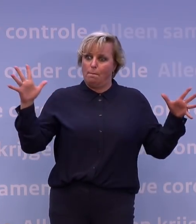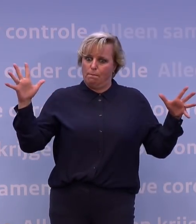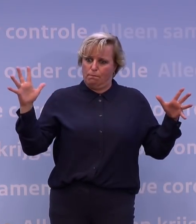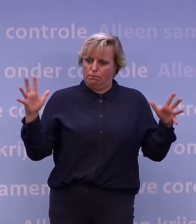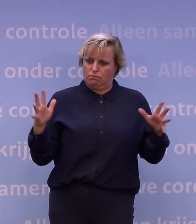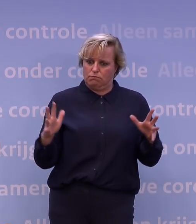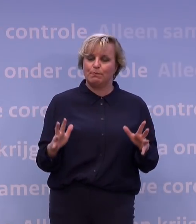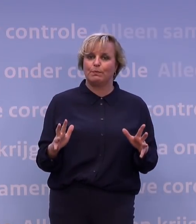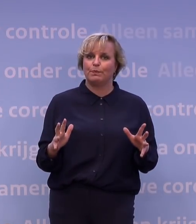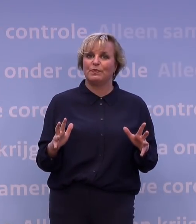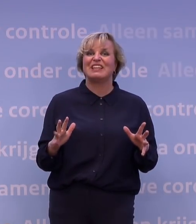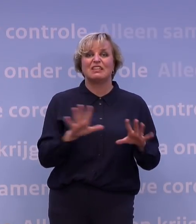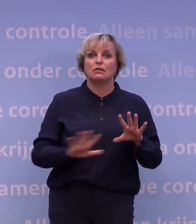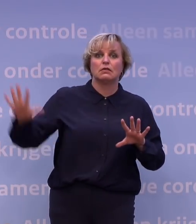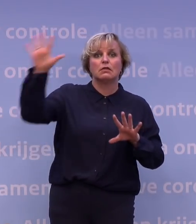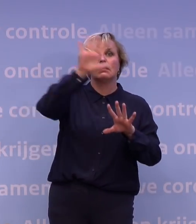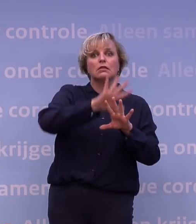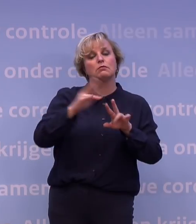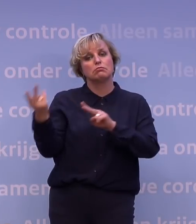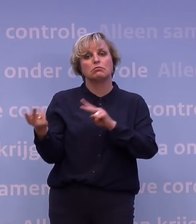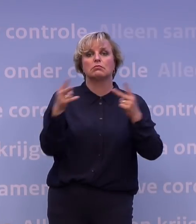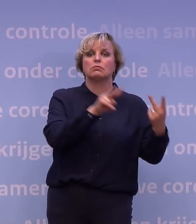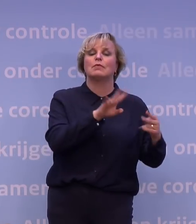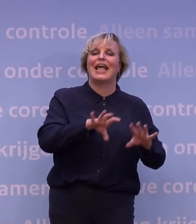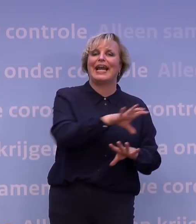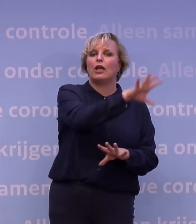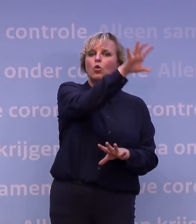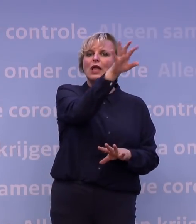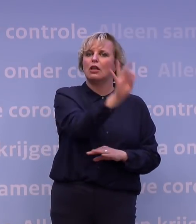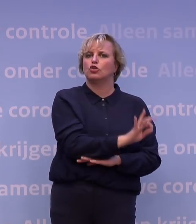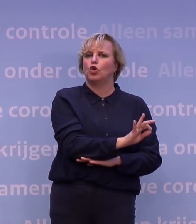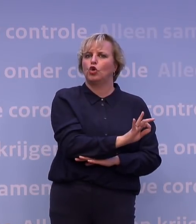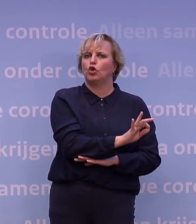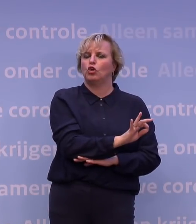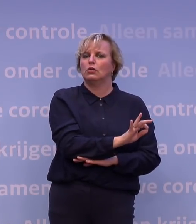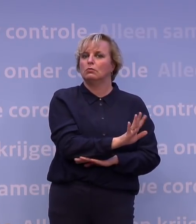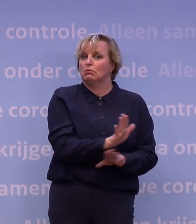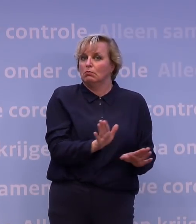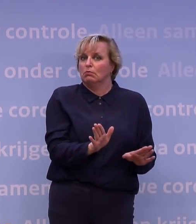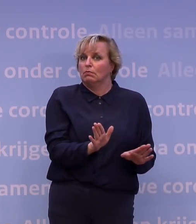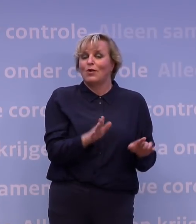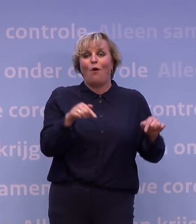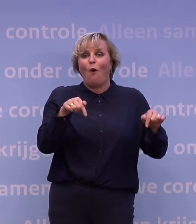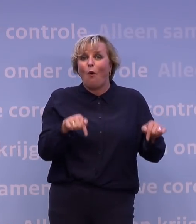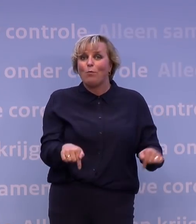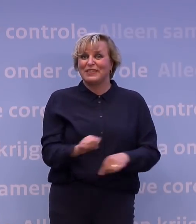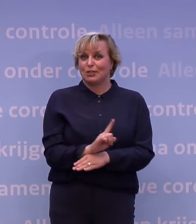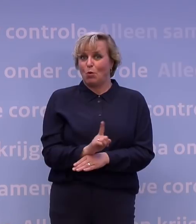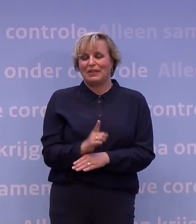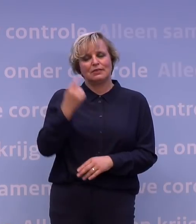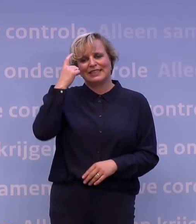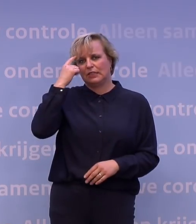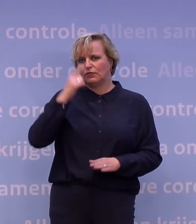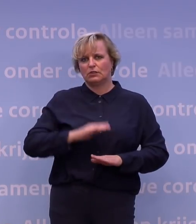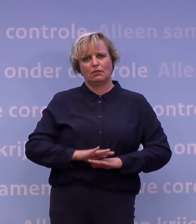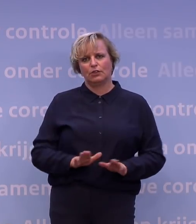dan is er ook wel weer een mogelijkheid om te kijken of regionale verschillen ook recht kan worden gedaan in het maatregelenpakket wat je treft. Maar op dit moment zou dat onverstandig